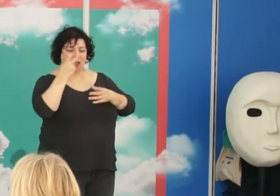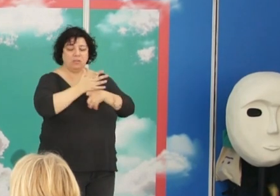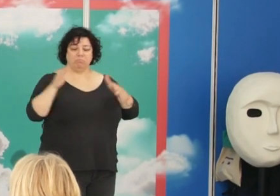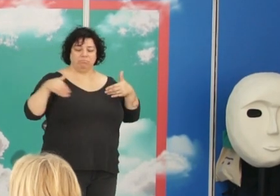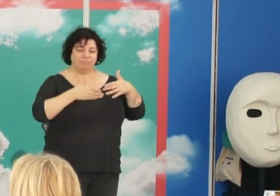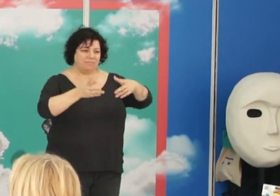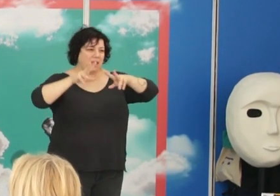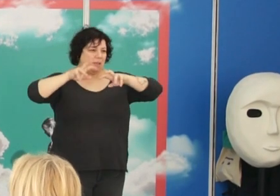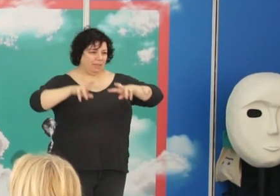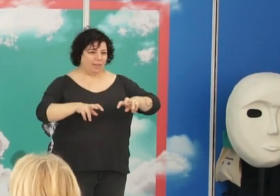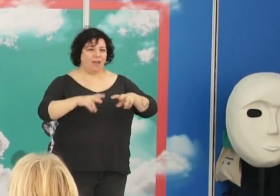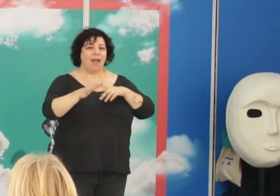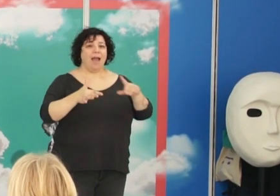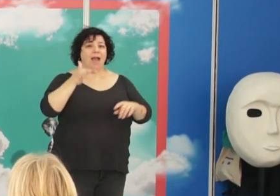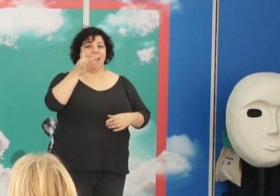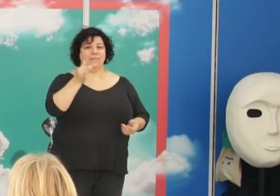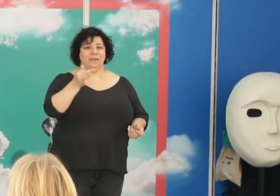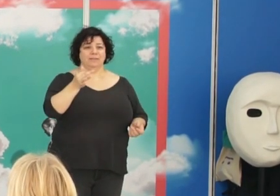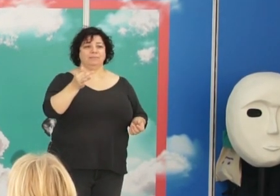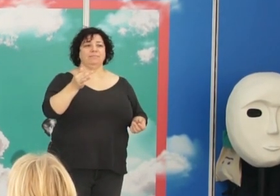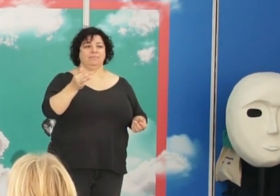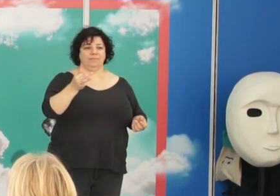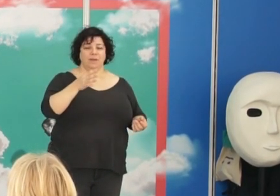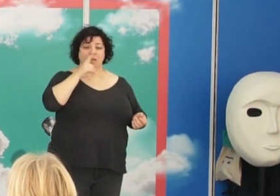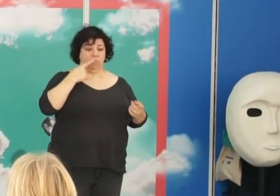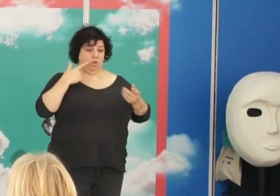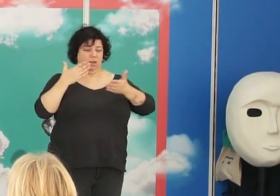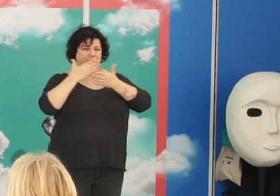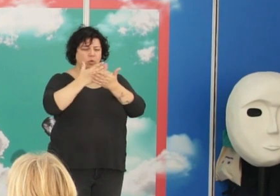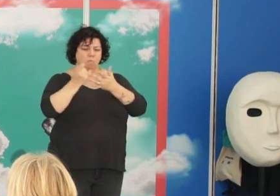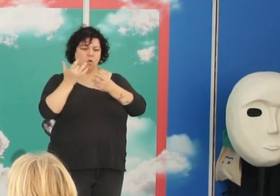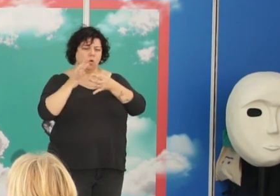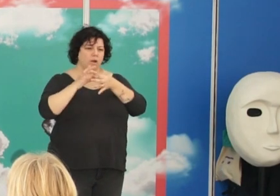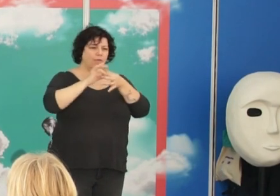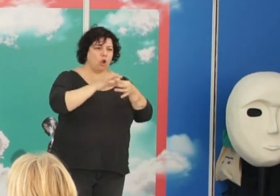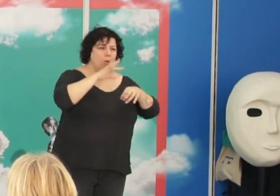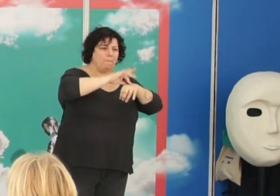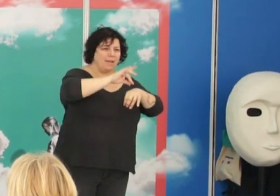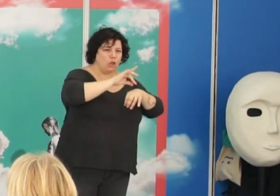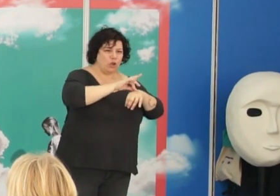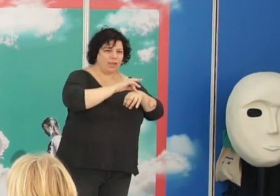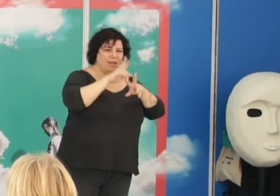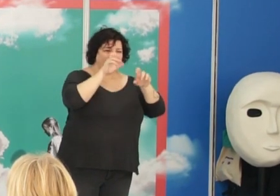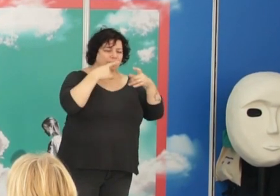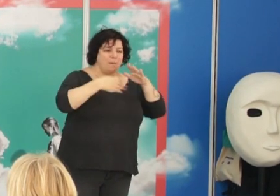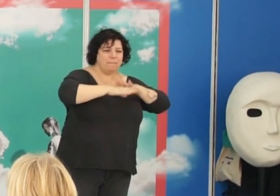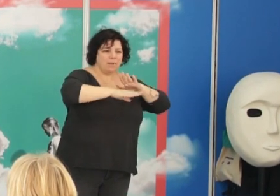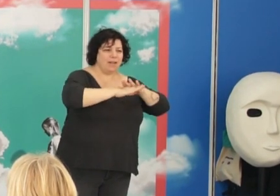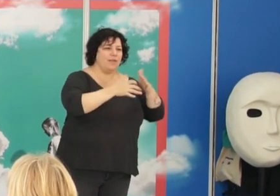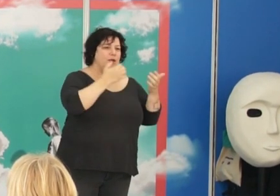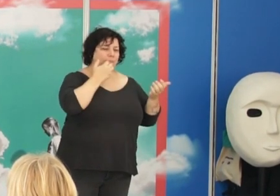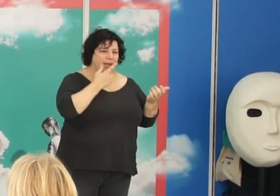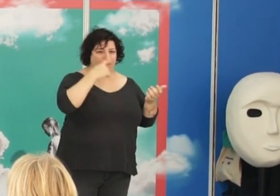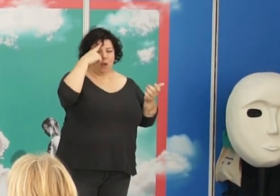hay estudios que lo están relacionando con patologías con muchísima prevalencia, como pueden ser